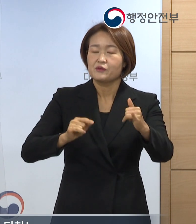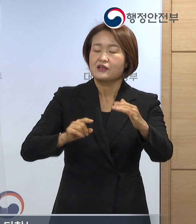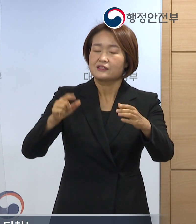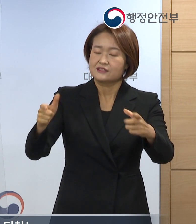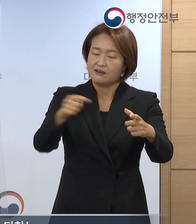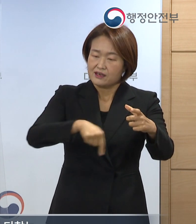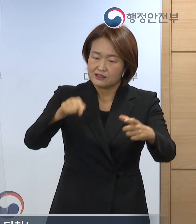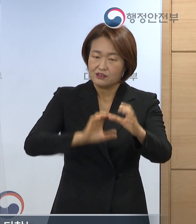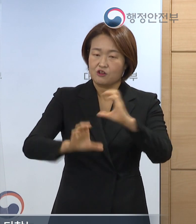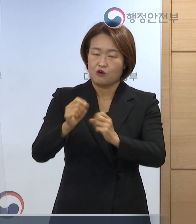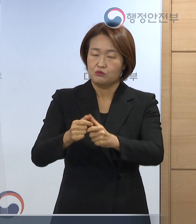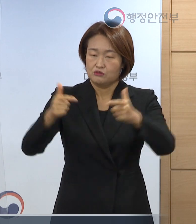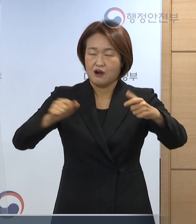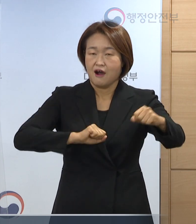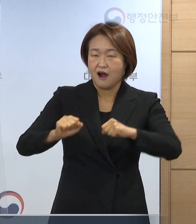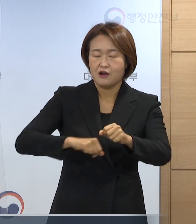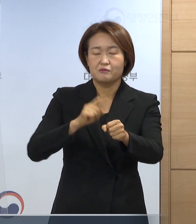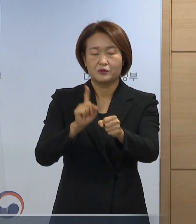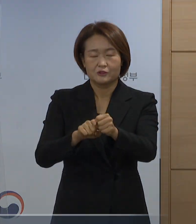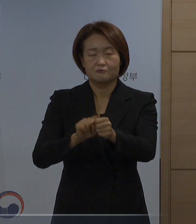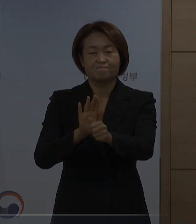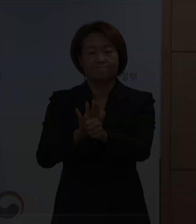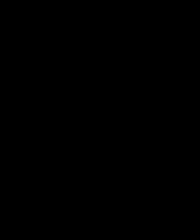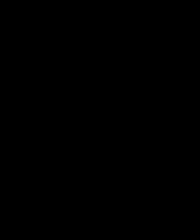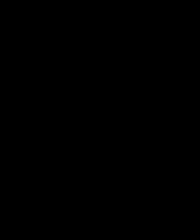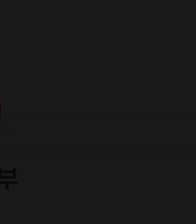최선을 다하겠습니다. 감사합니다.